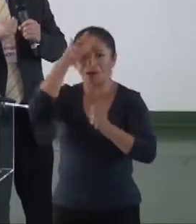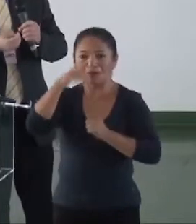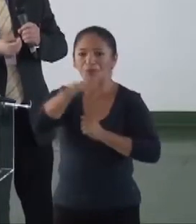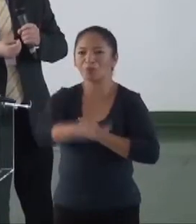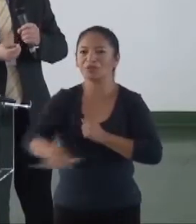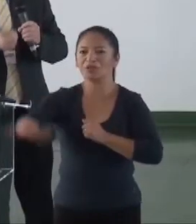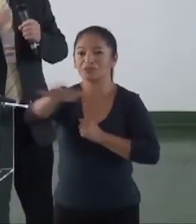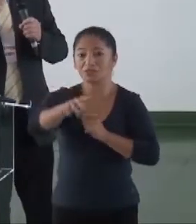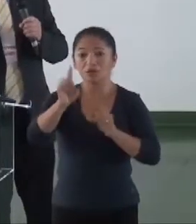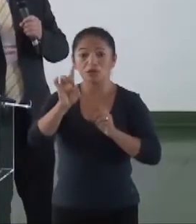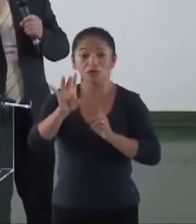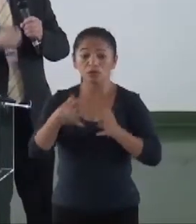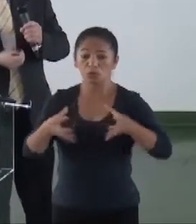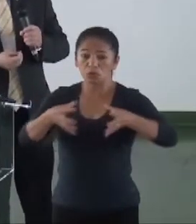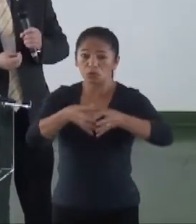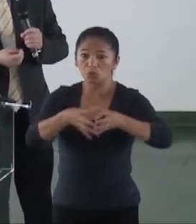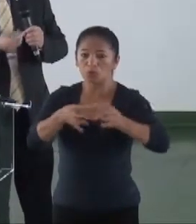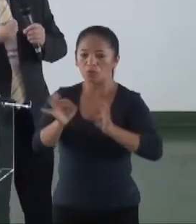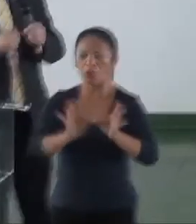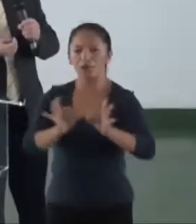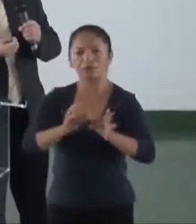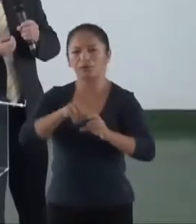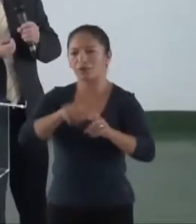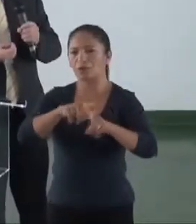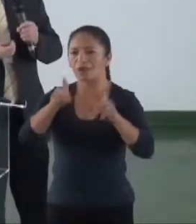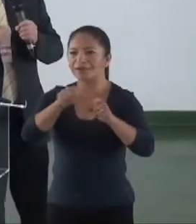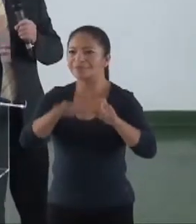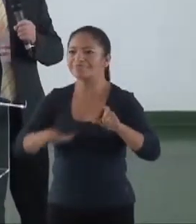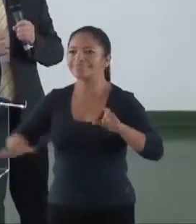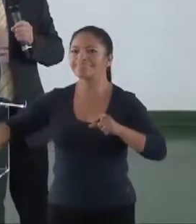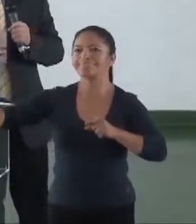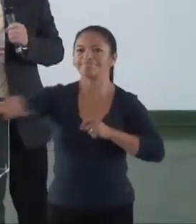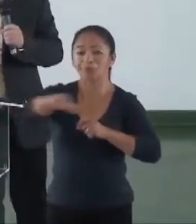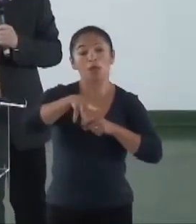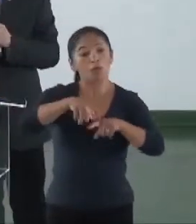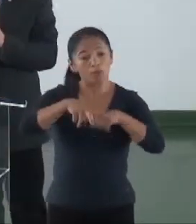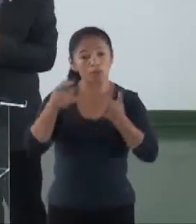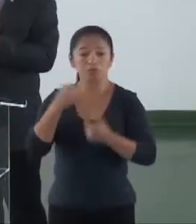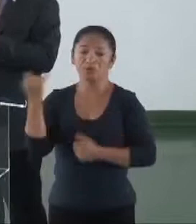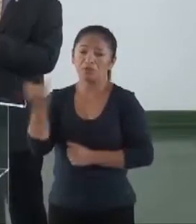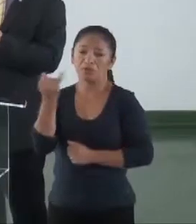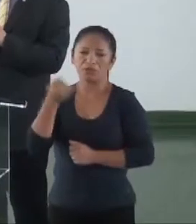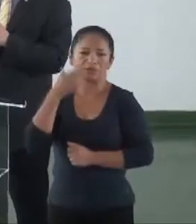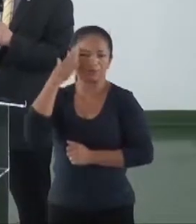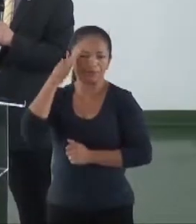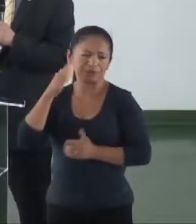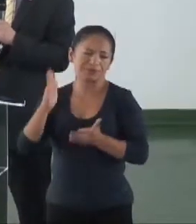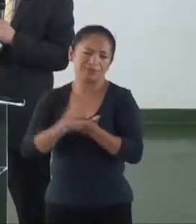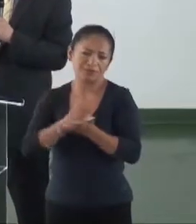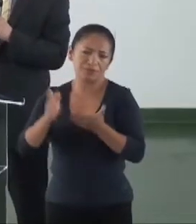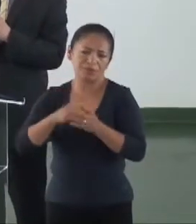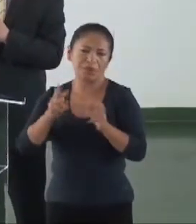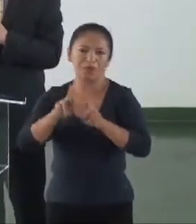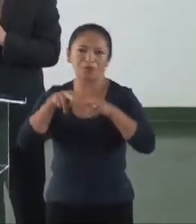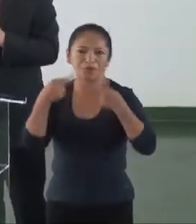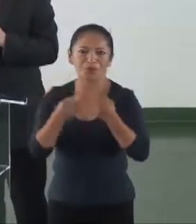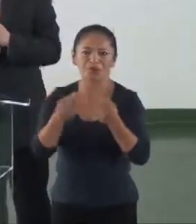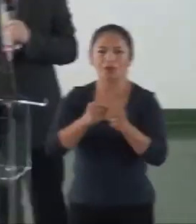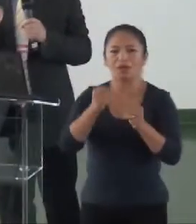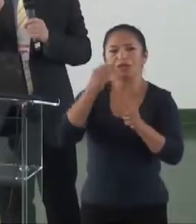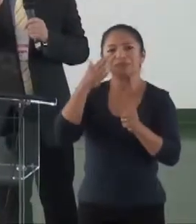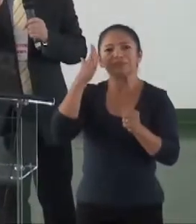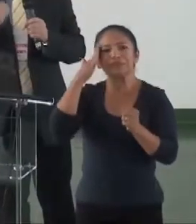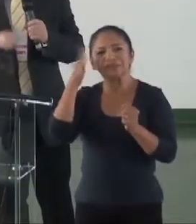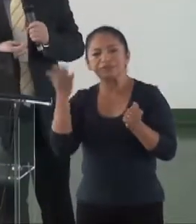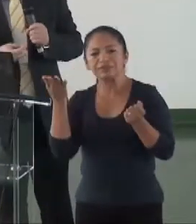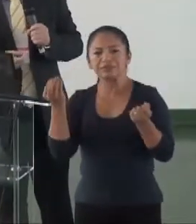apenas na sociedade organizada, nessas audiências. Porque um dos grandes problemas que nós sempre temos em audiências públicas é o abaixa